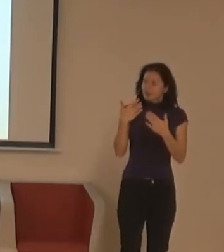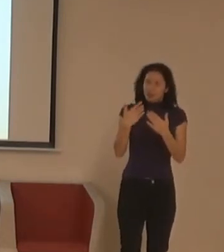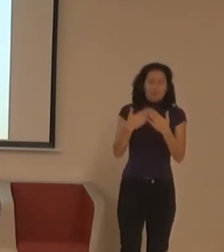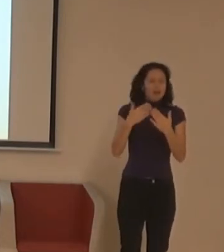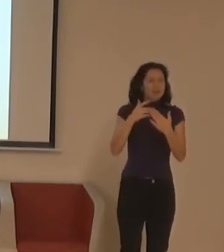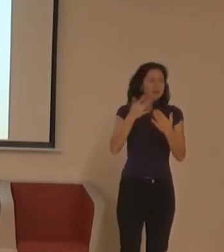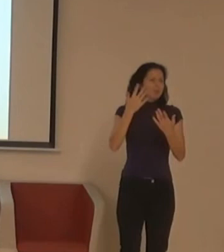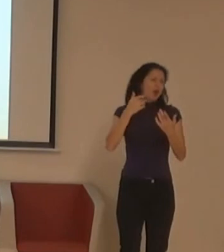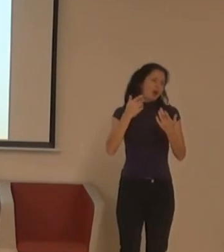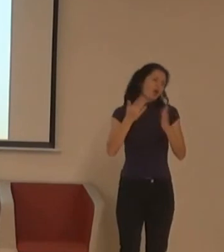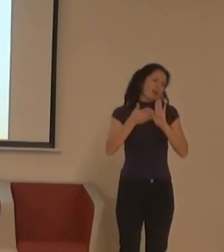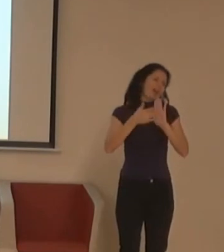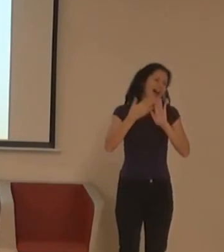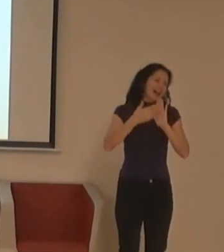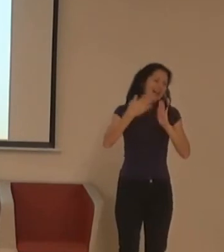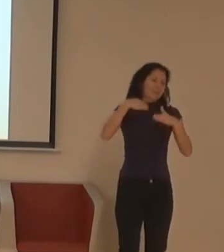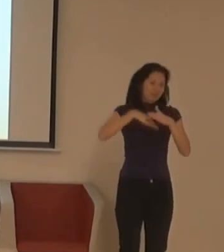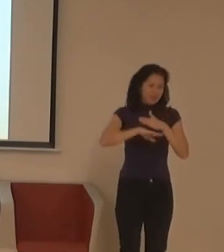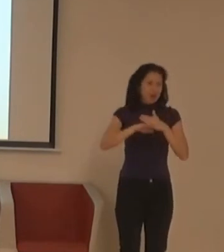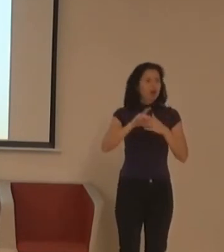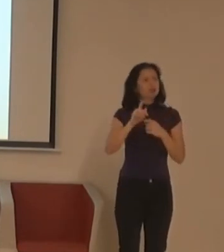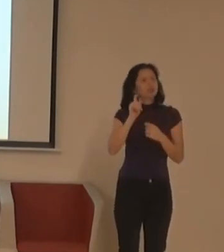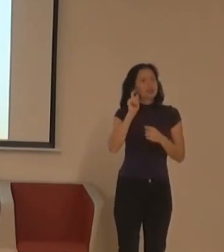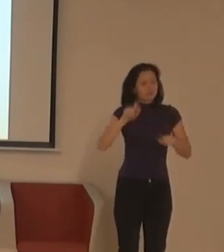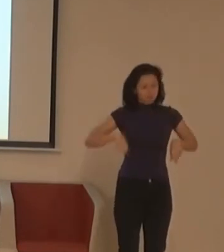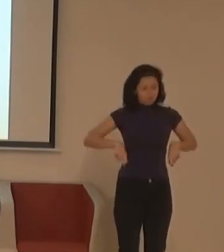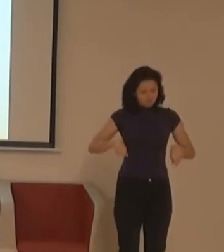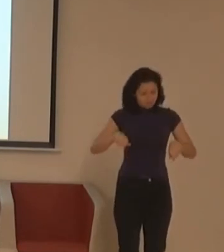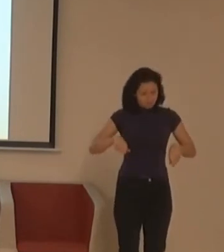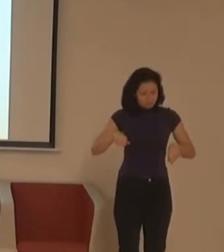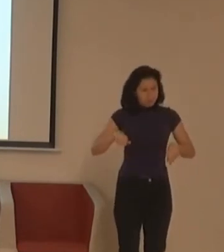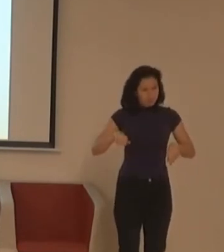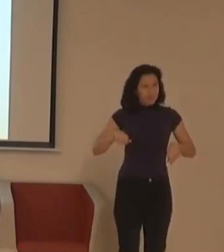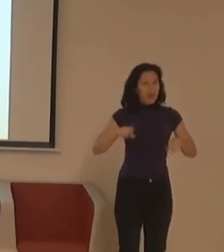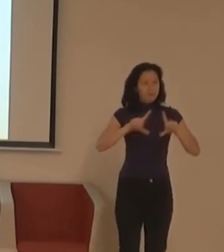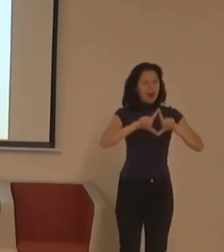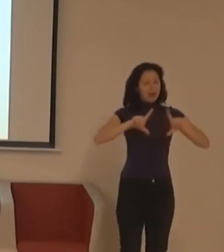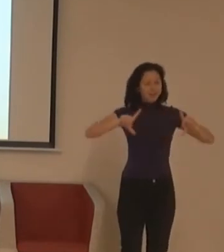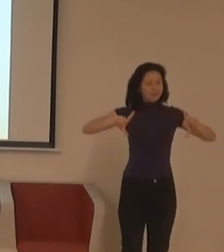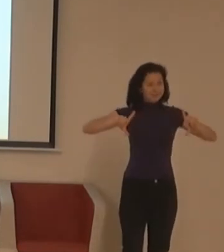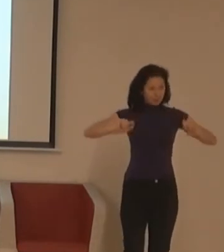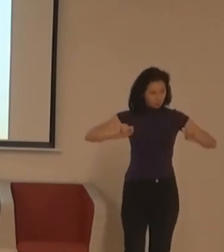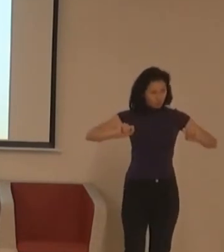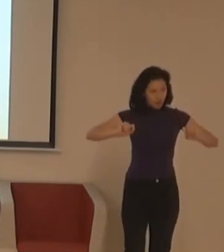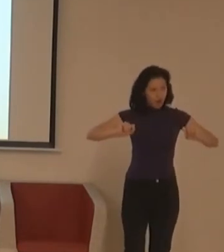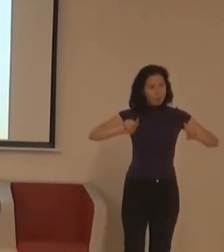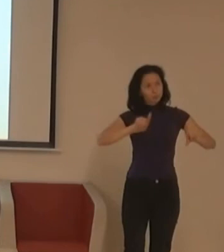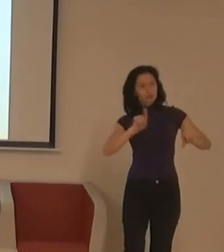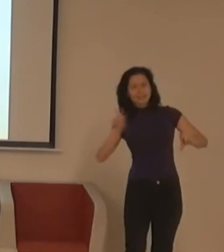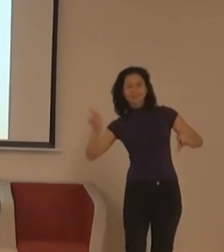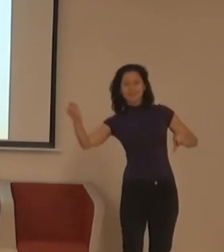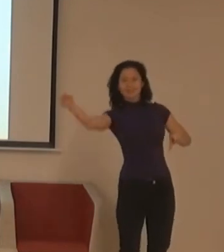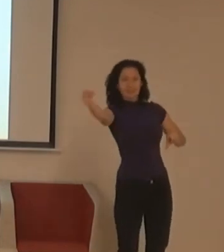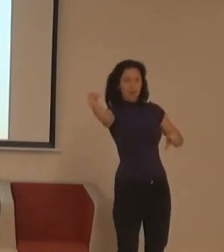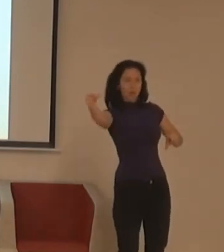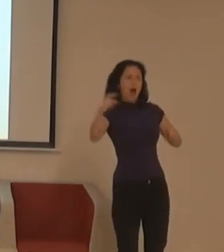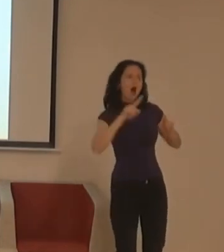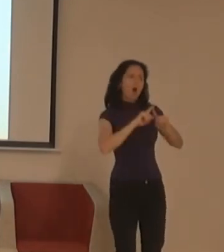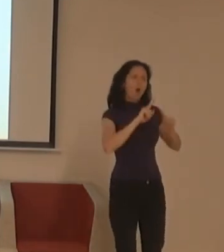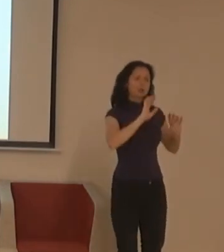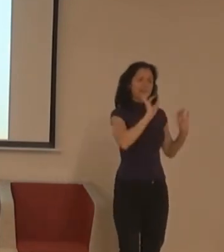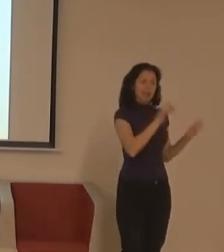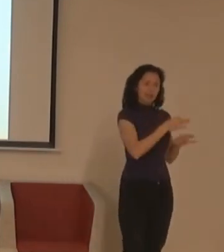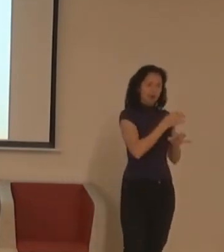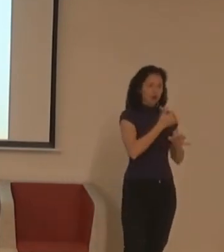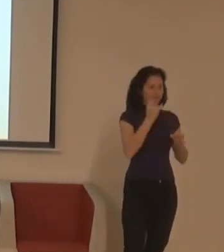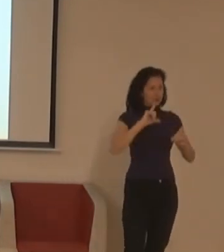vozajku u zadního vchodu, zatímco všichni jedou po červeném koberci za předu a ona musí jít ze zadu. Napřemýšlte si to, že jako